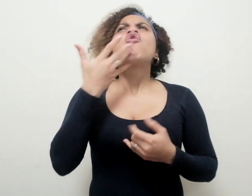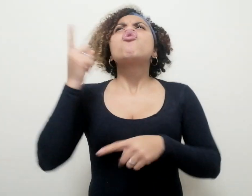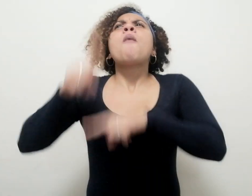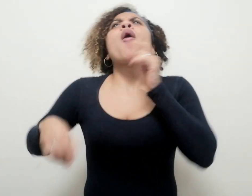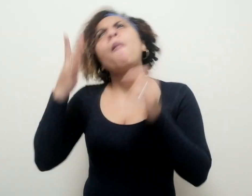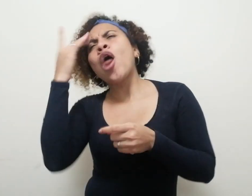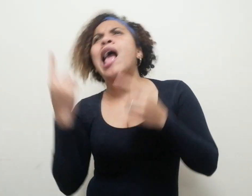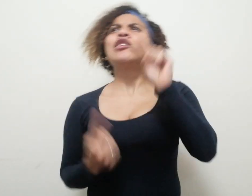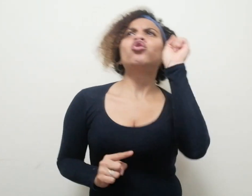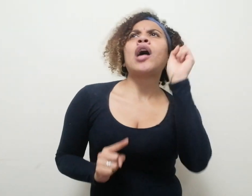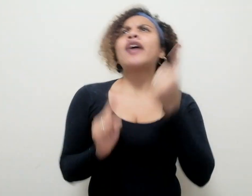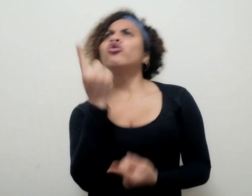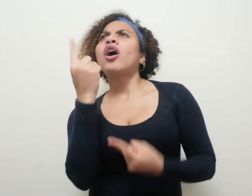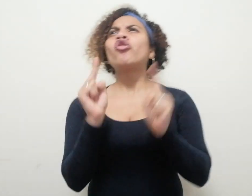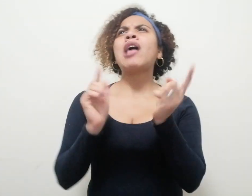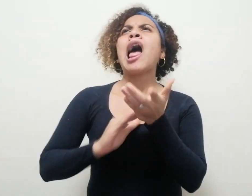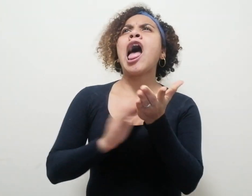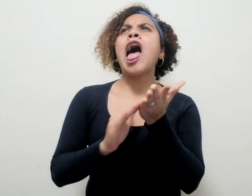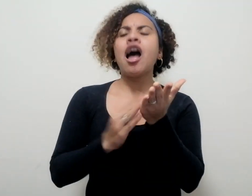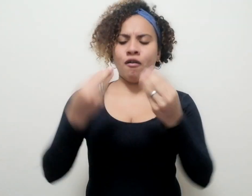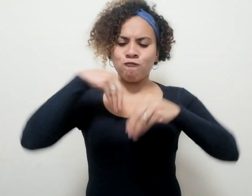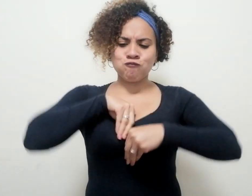o creencias que reparen nuestra armonía interna.